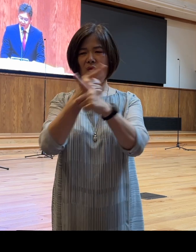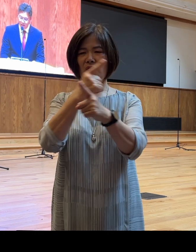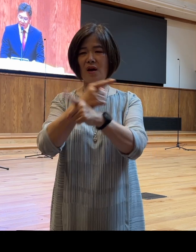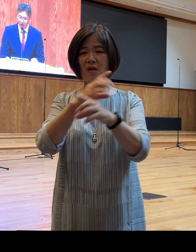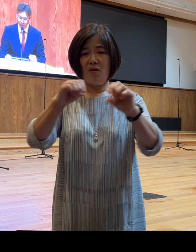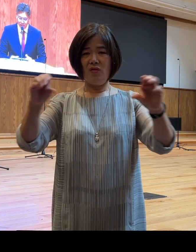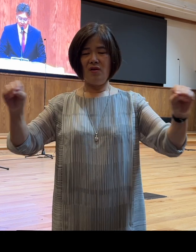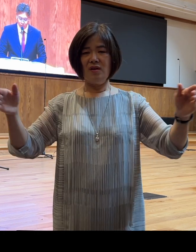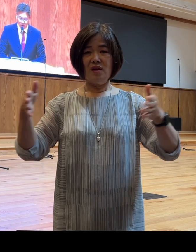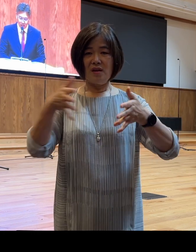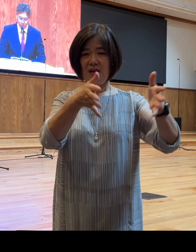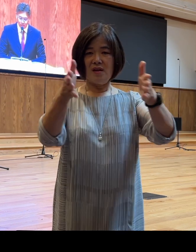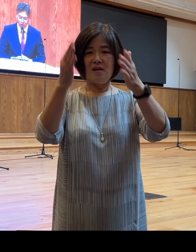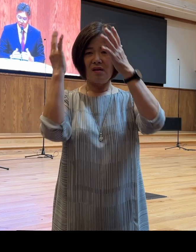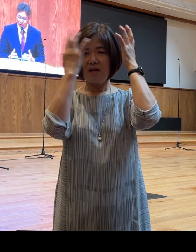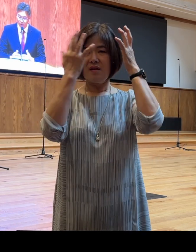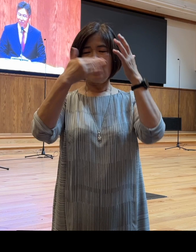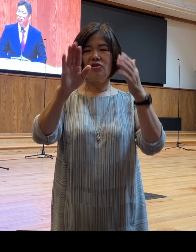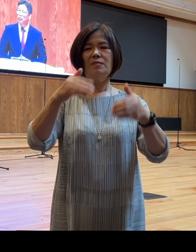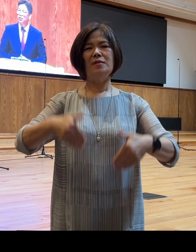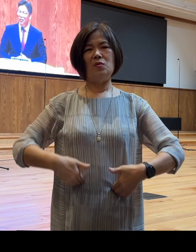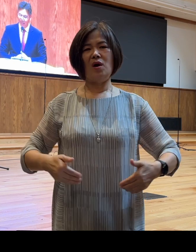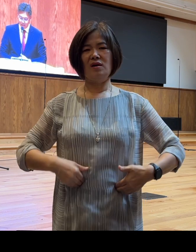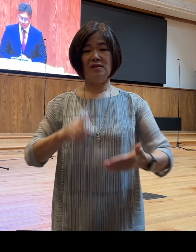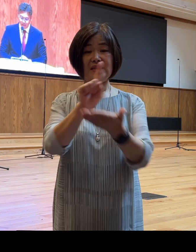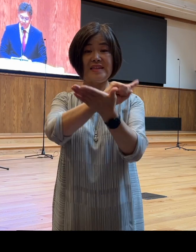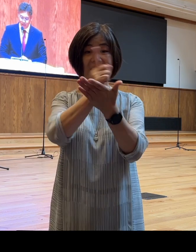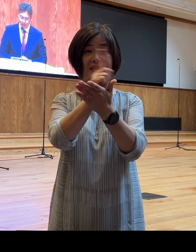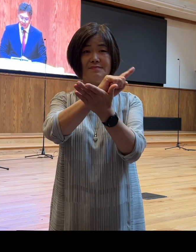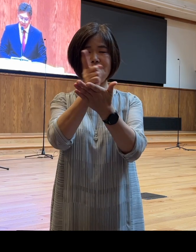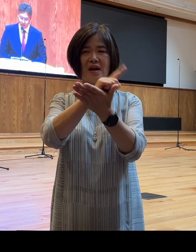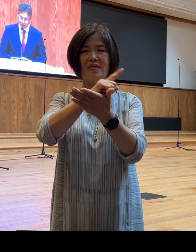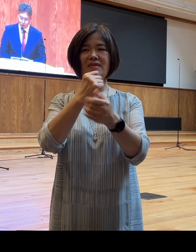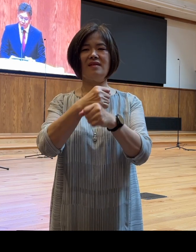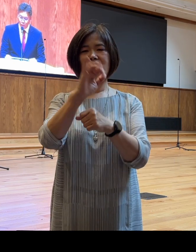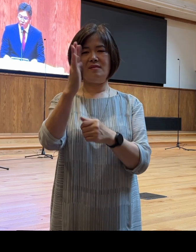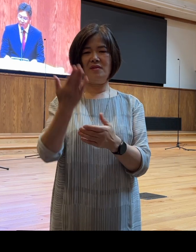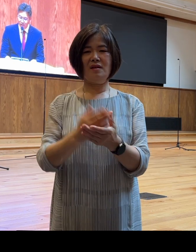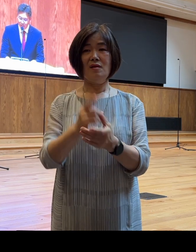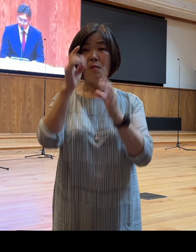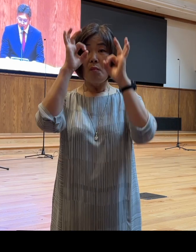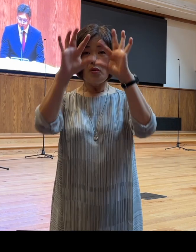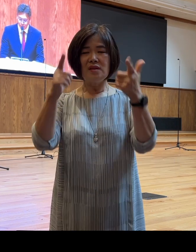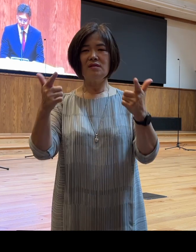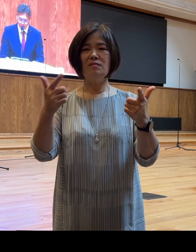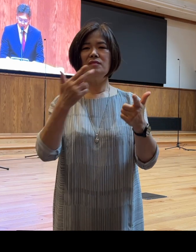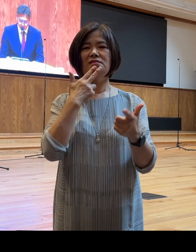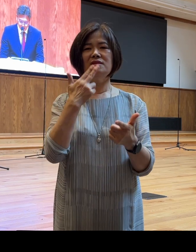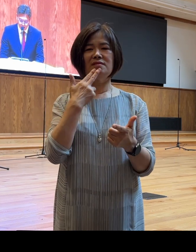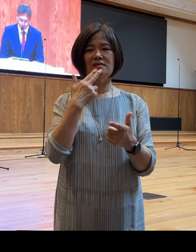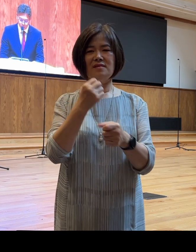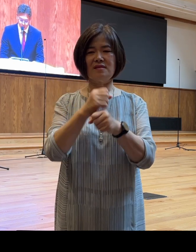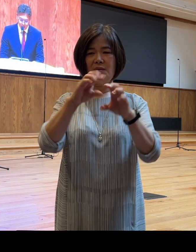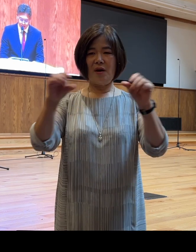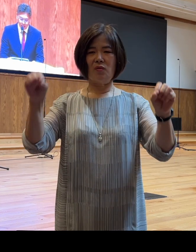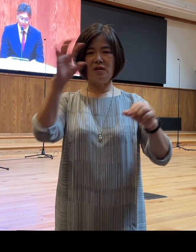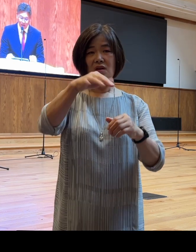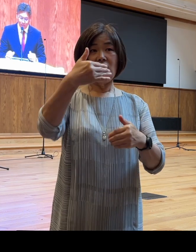잃어버리지 않고 가기 위해 필요한 것은 바로 나침반입니다 그것은 보이지 않는 사막에서도 가야 할 곳 삶의 방향을